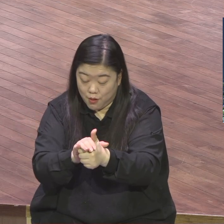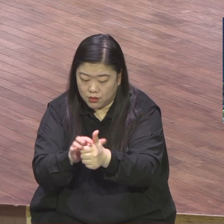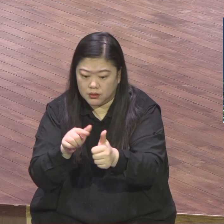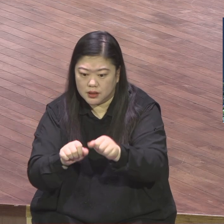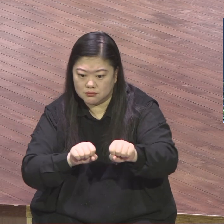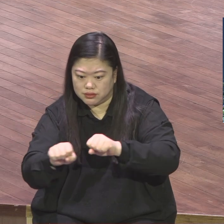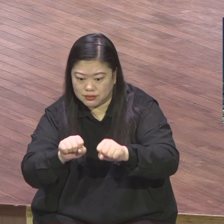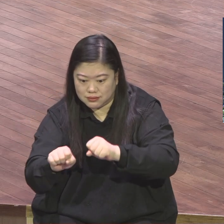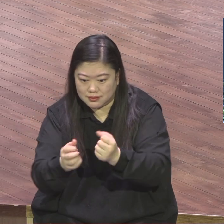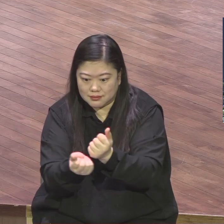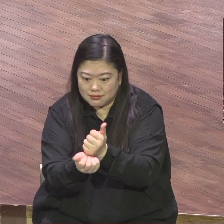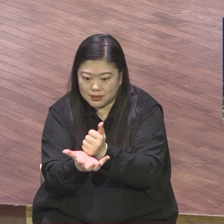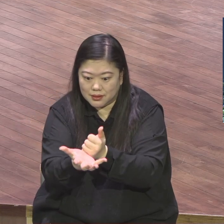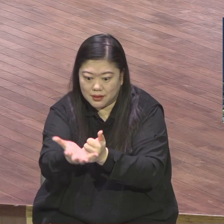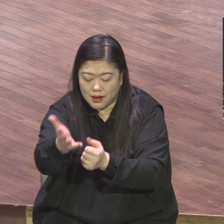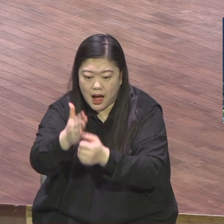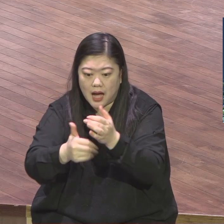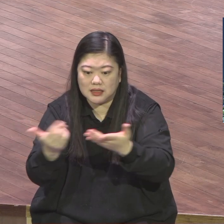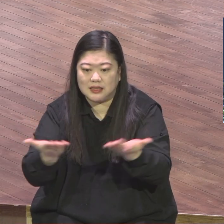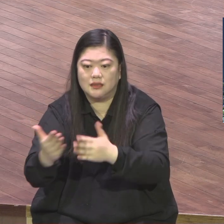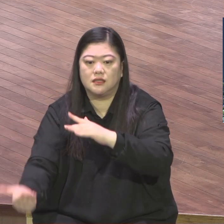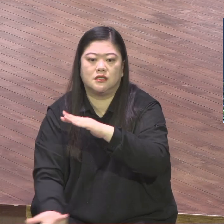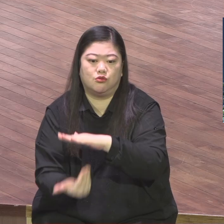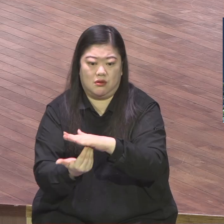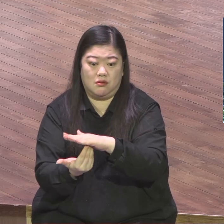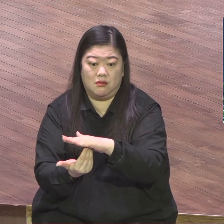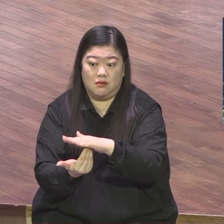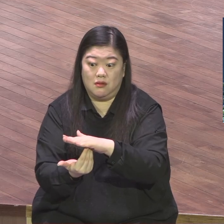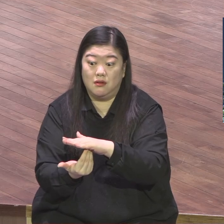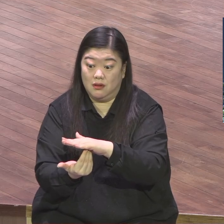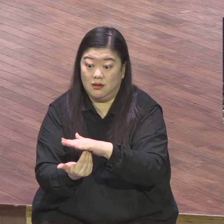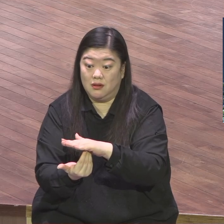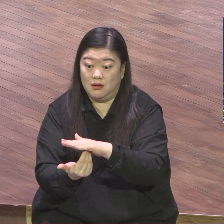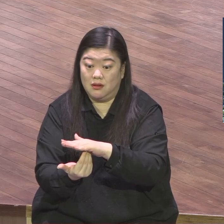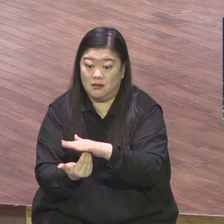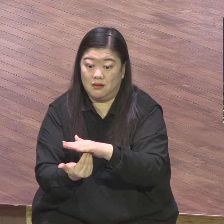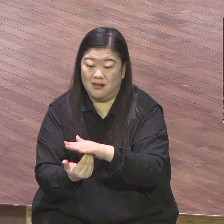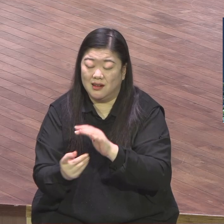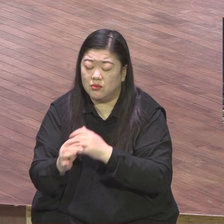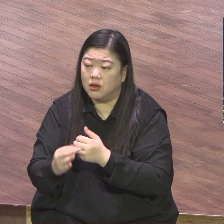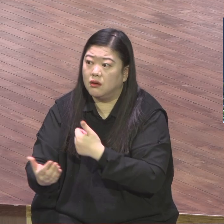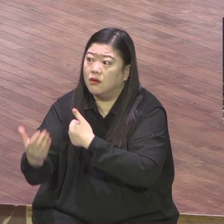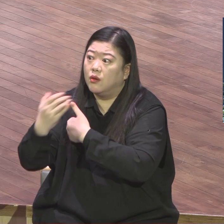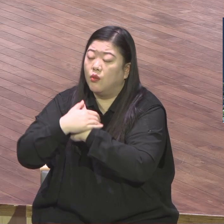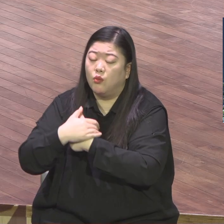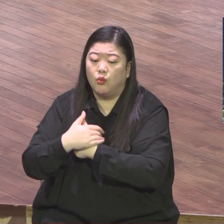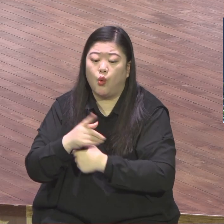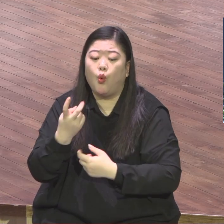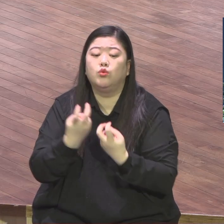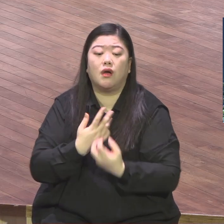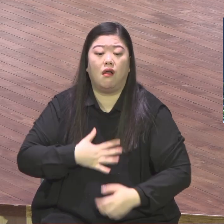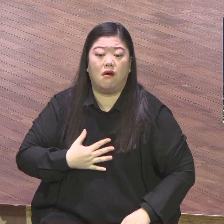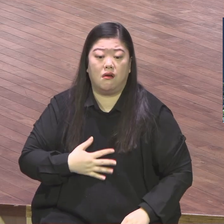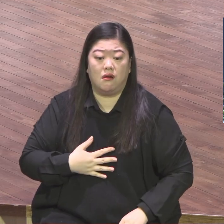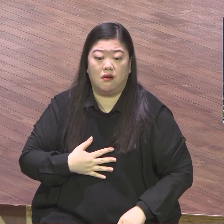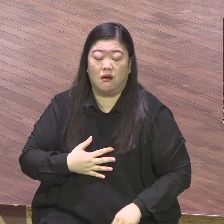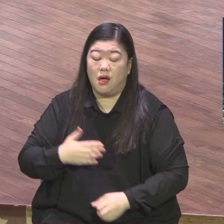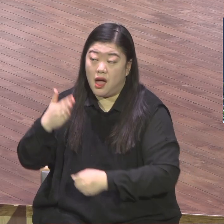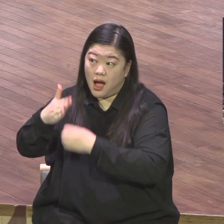흐름을 따라가야 됩니다 흐름을 어디에 따라가요? 강단이 중요합니다 강단 강단 말씀을 여러분은요